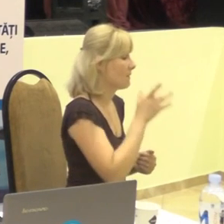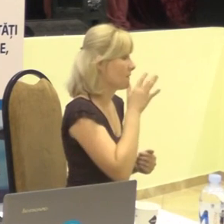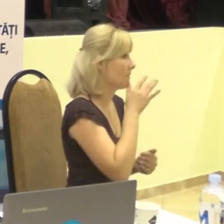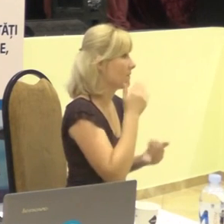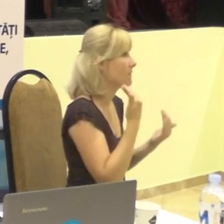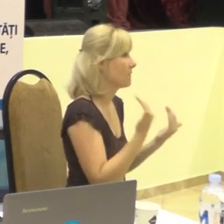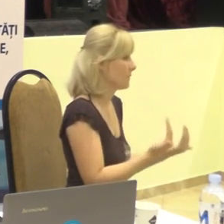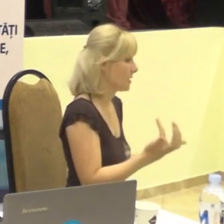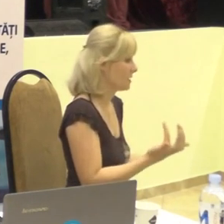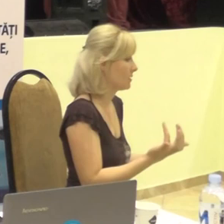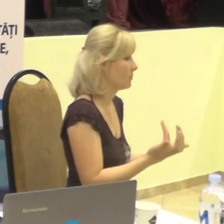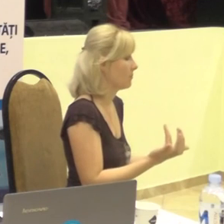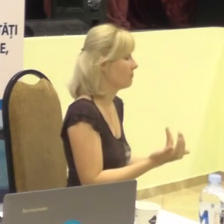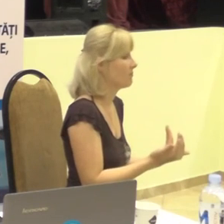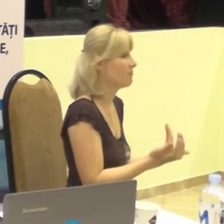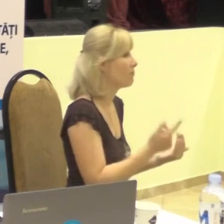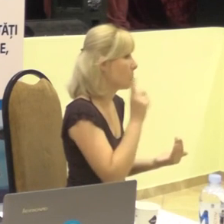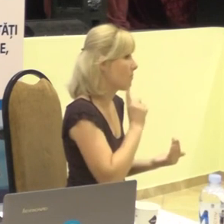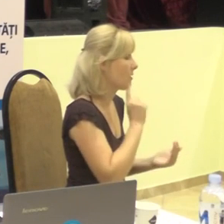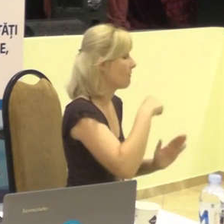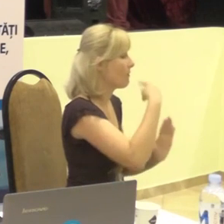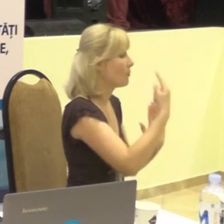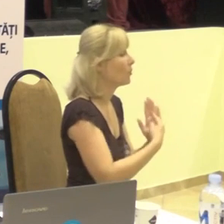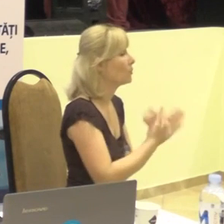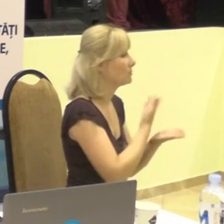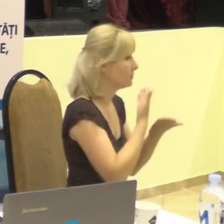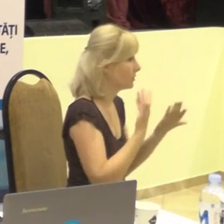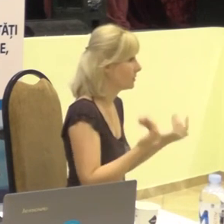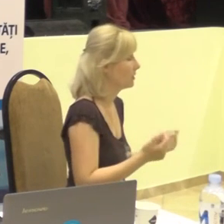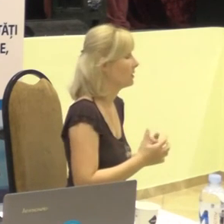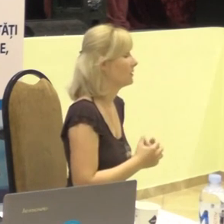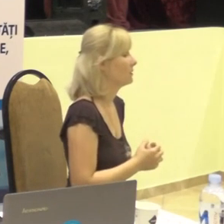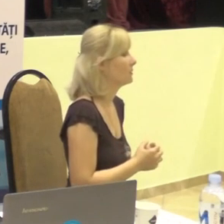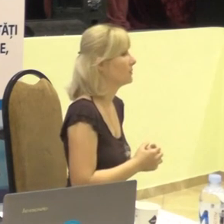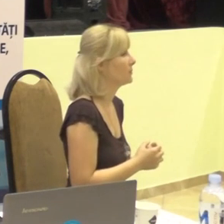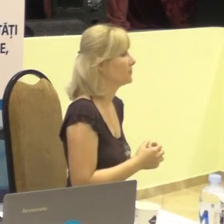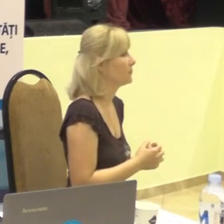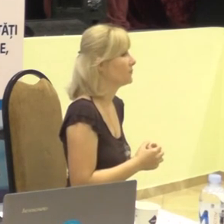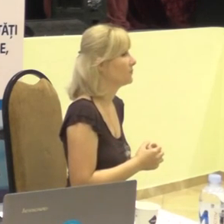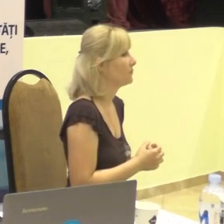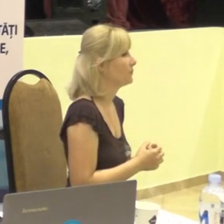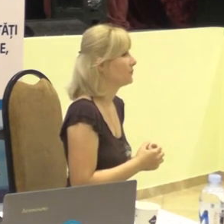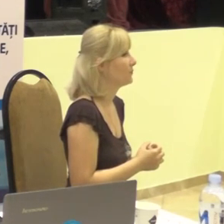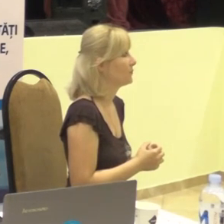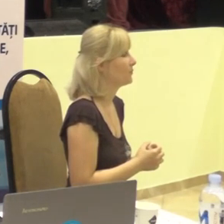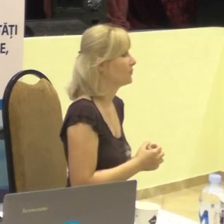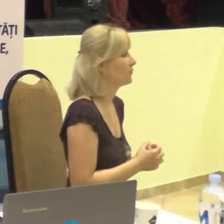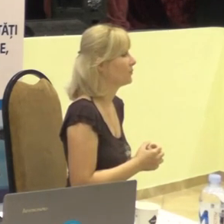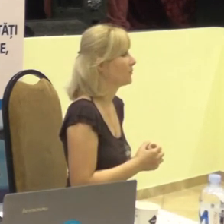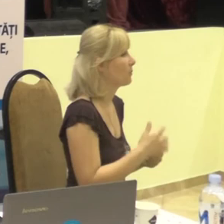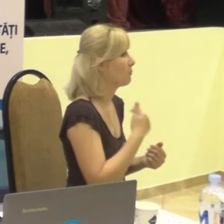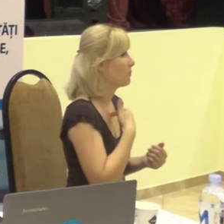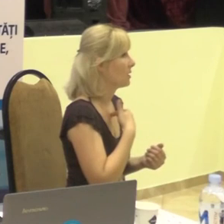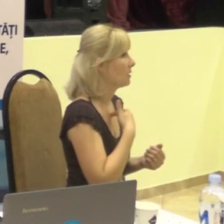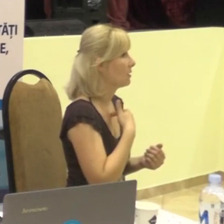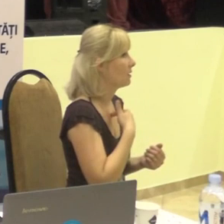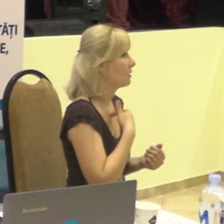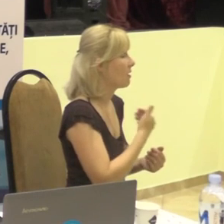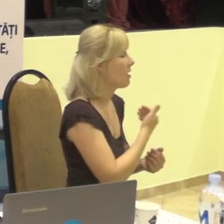nu văd alte întrebări, atunci vom propune